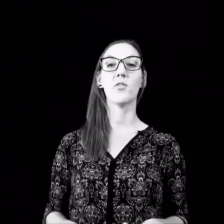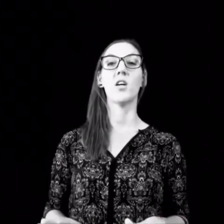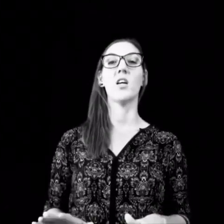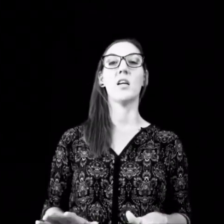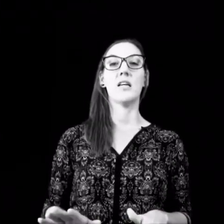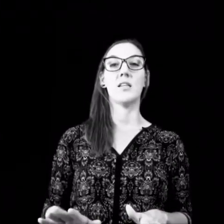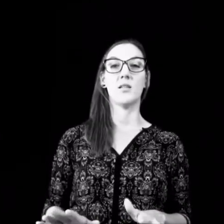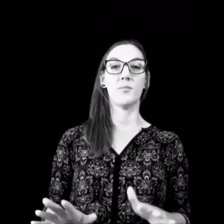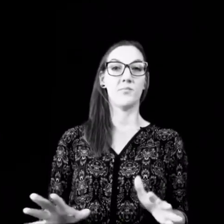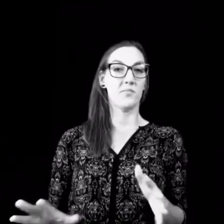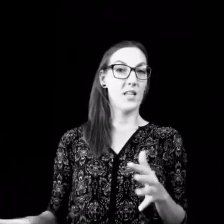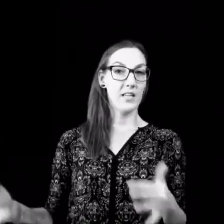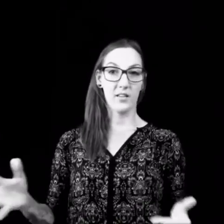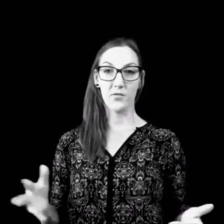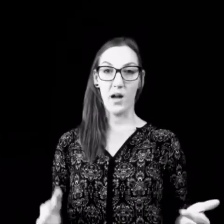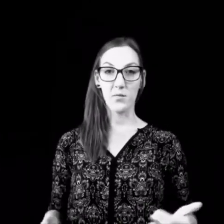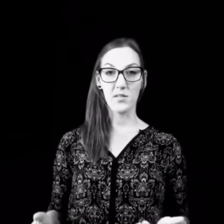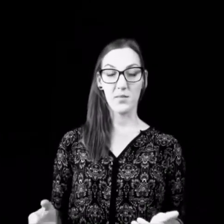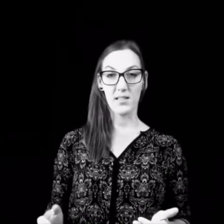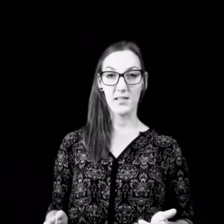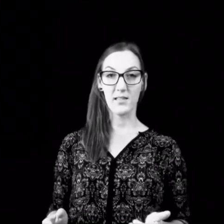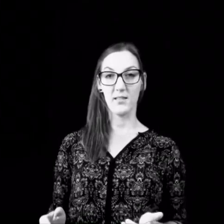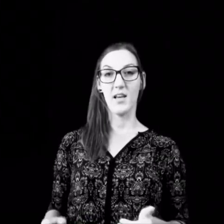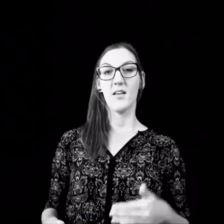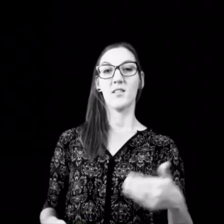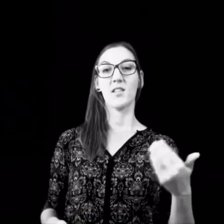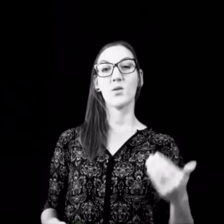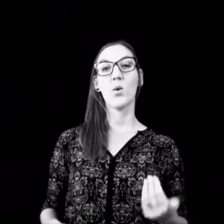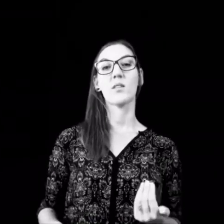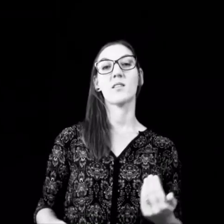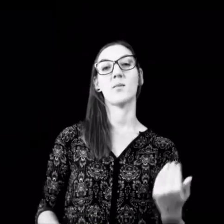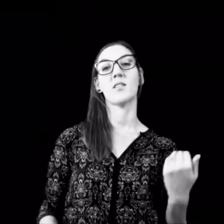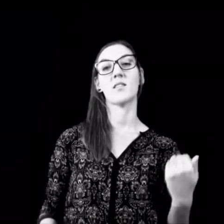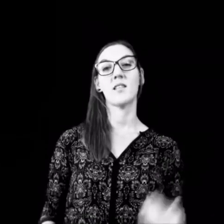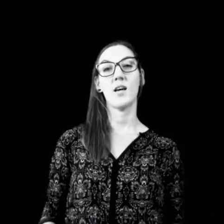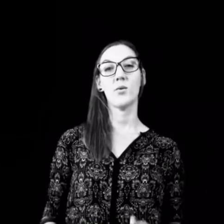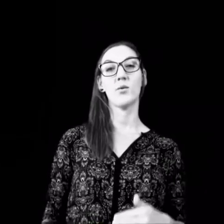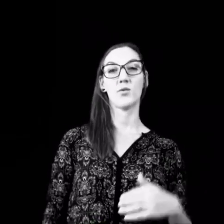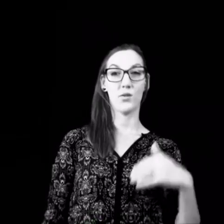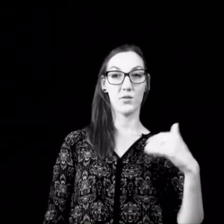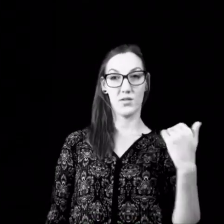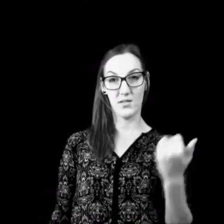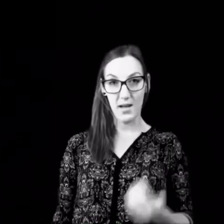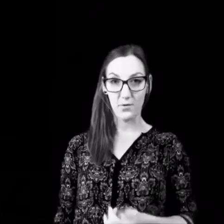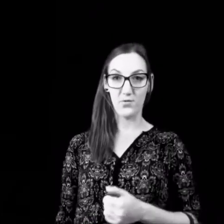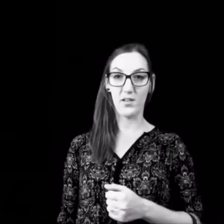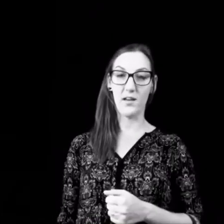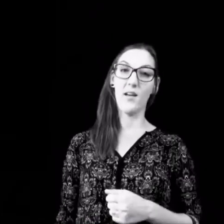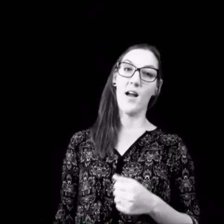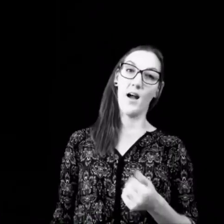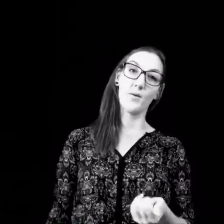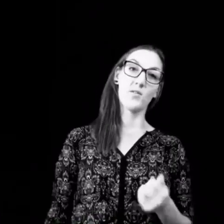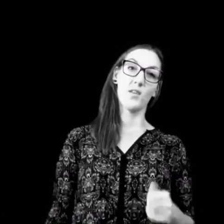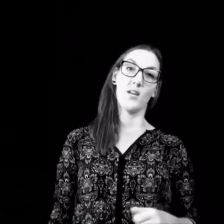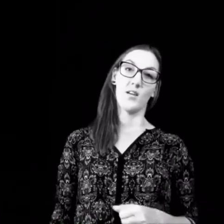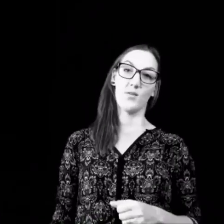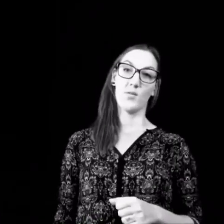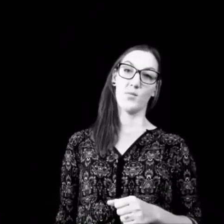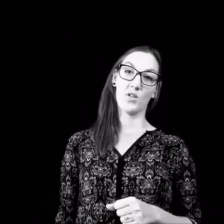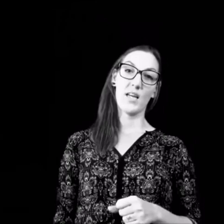Dinge, die von außen passieren, wenn das hoch ist, dann habe ich eine sehr hohe Chance, sehr gut wieder aus so einem Stress